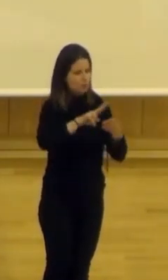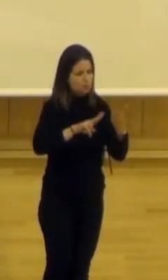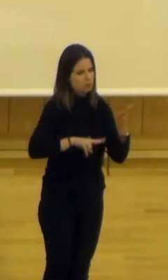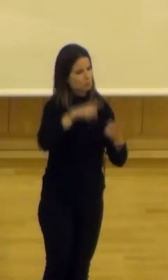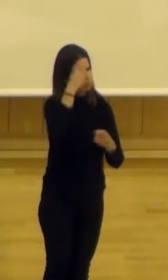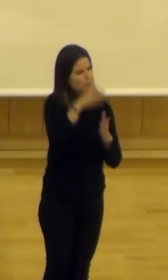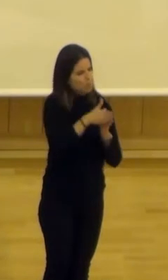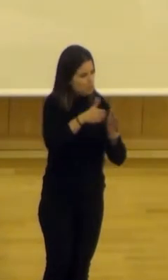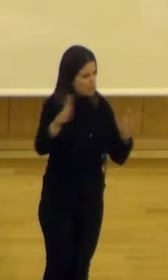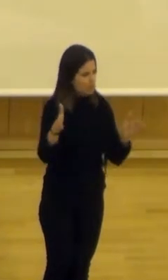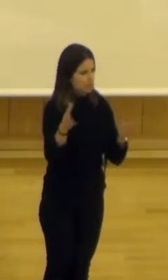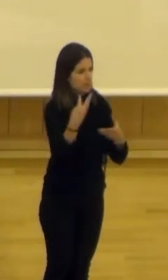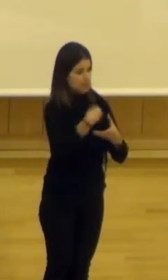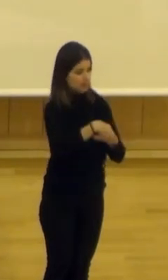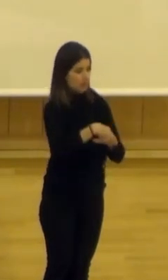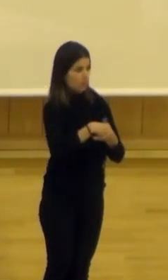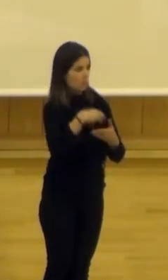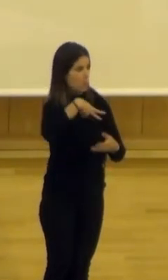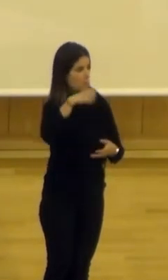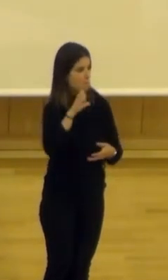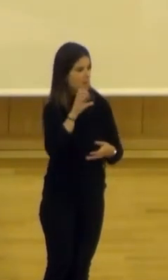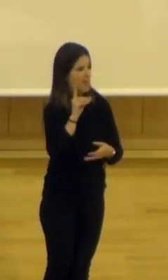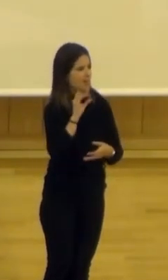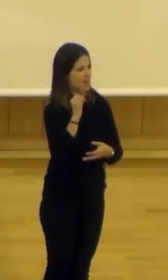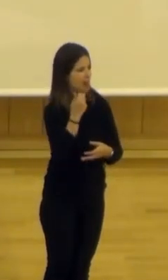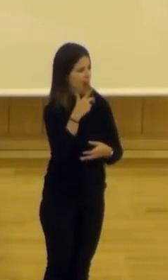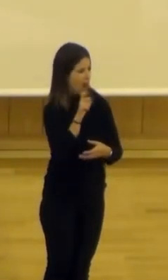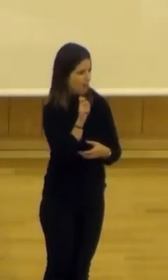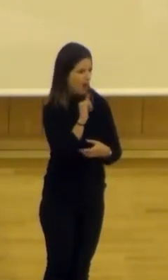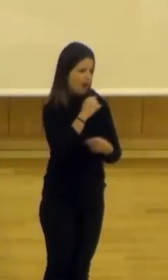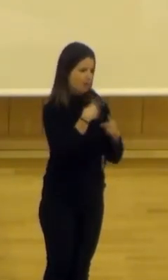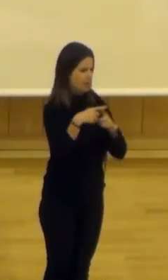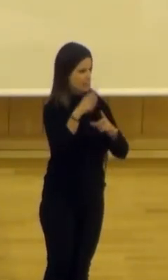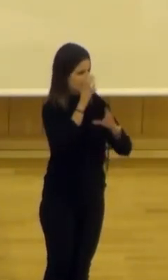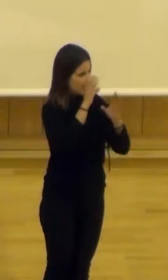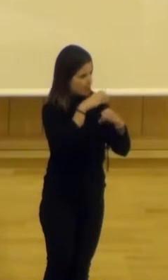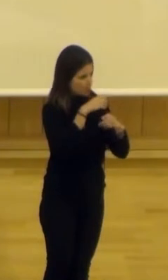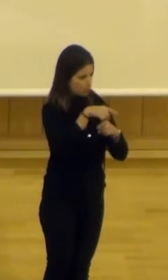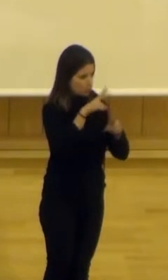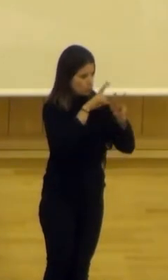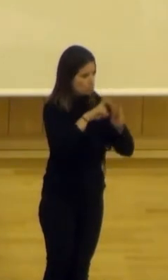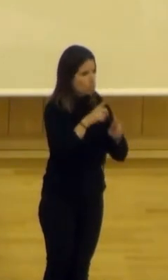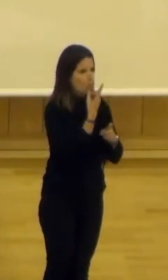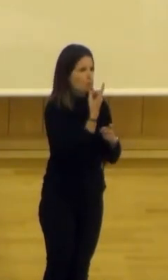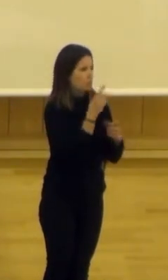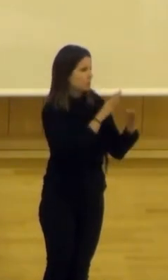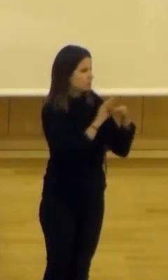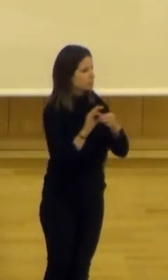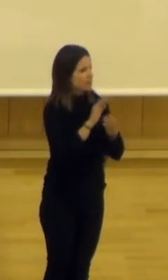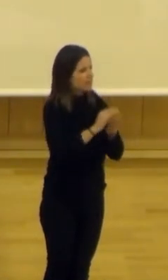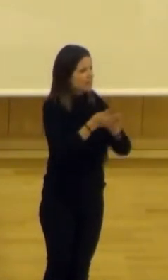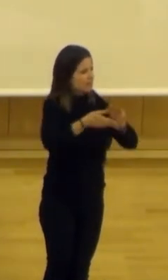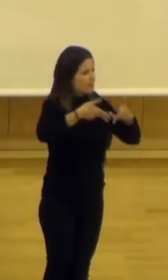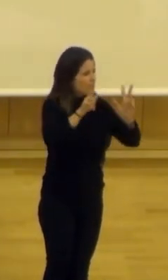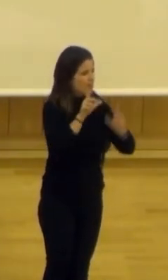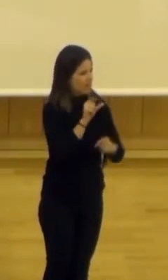mucho más amplia. Dentro de Medialab existen distintos laboratorios, algunos que tienen que ver con la democracia digital, por